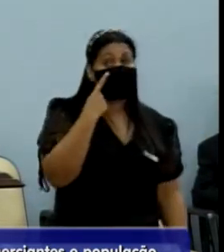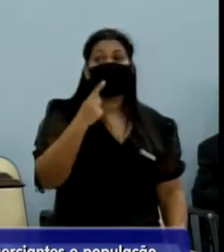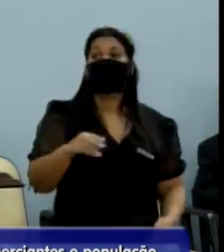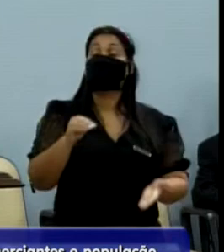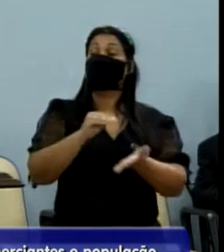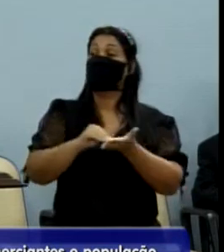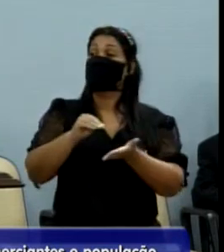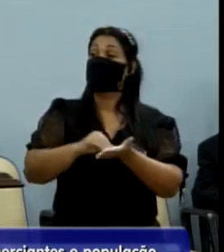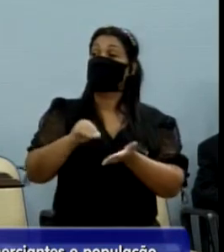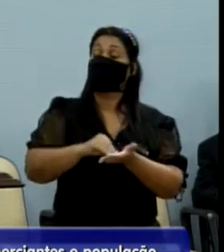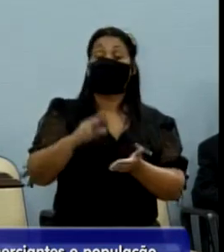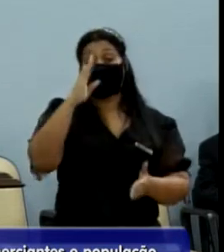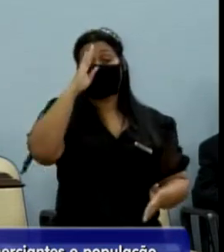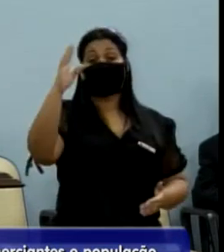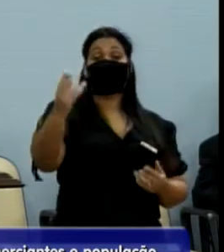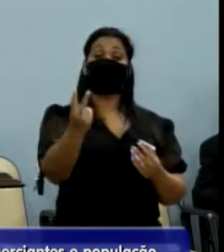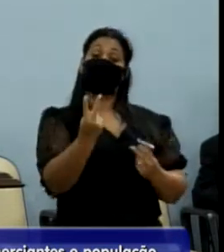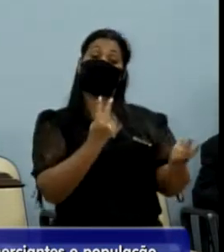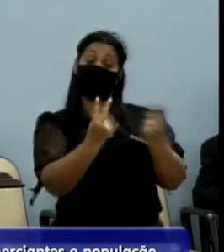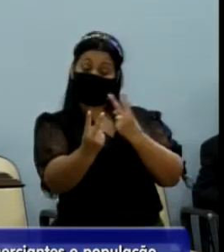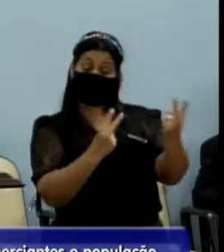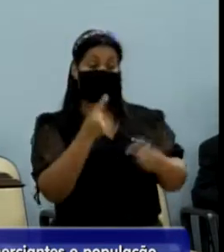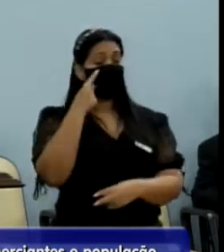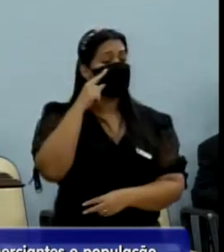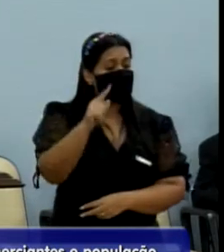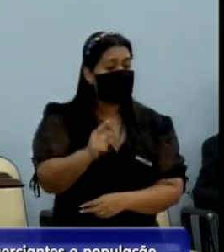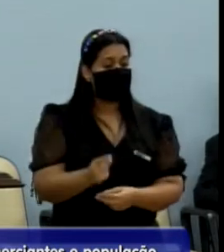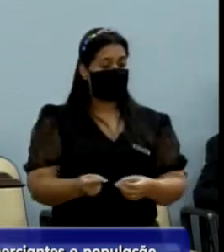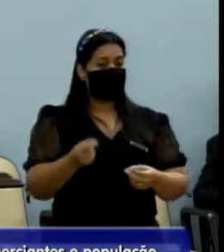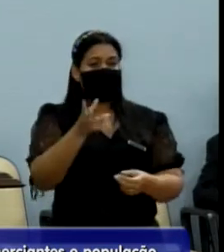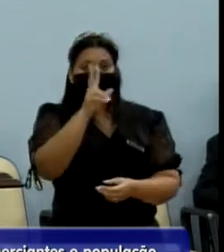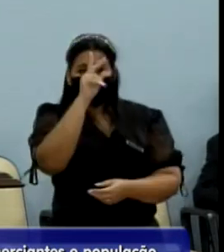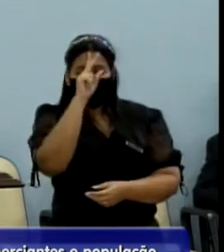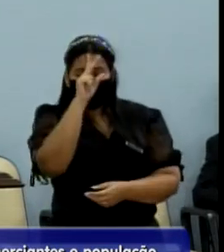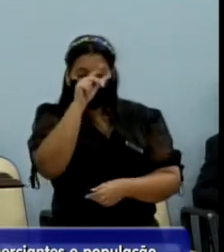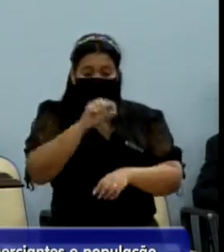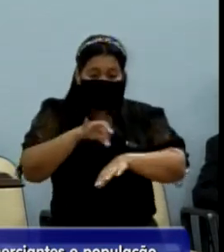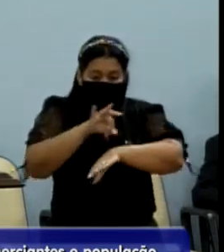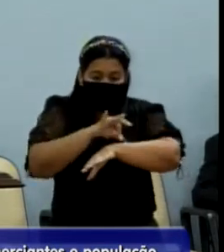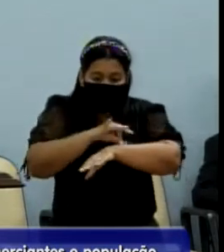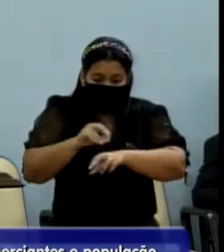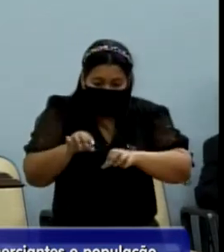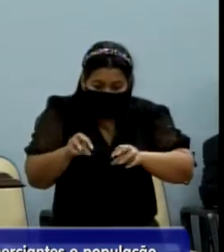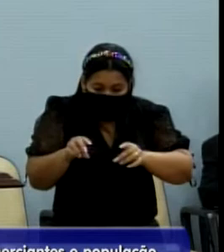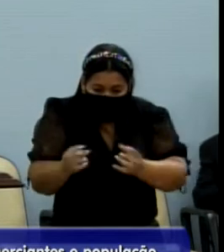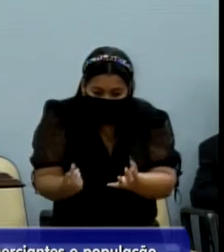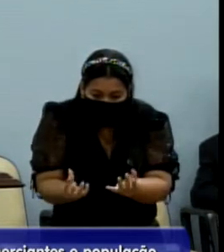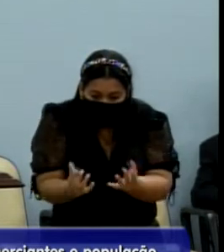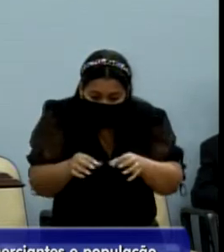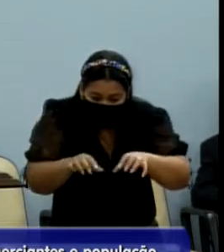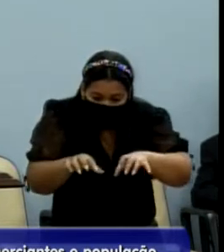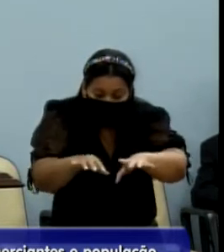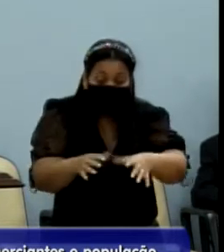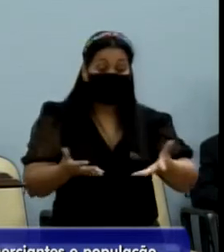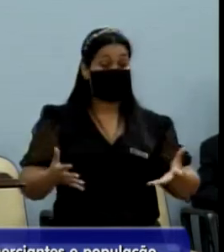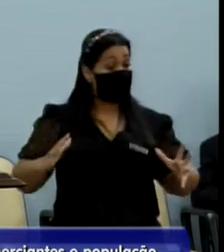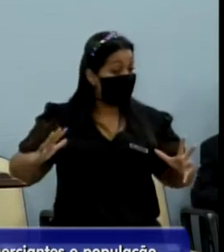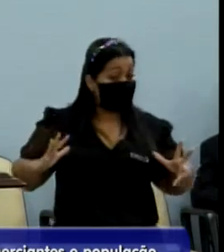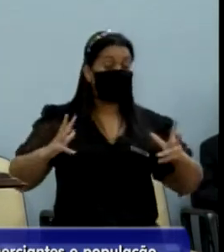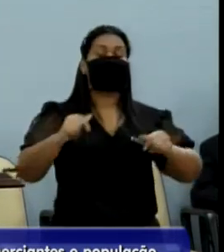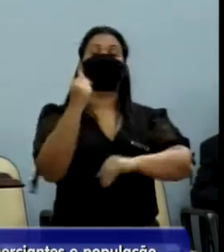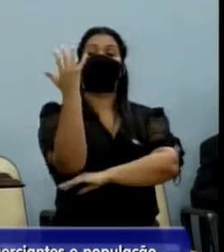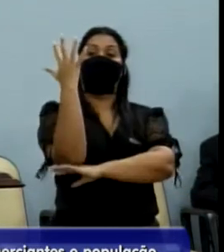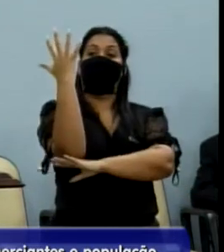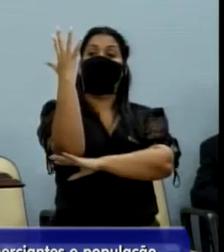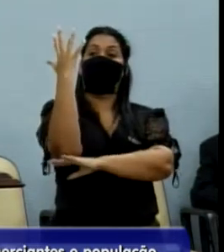Nas principais avenidas e vê os formigueiros estão tomando conta das árvores, presidente. Está tomando conta das